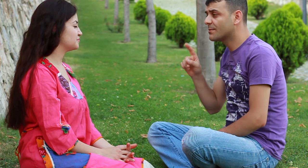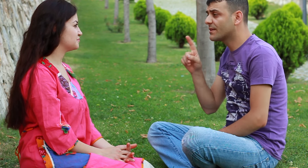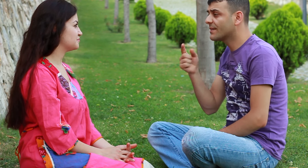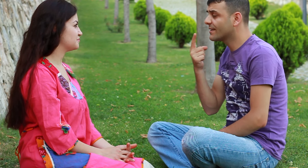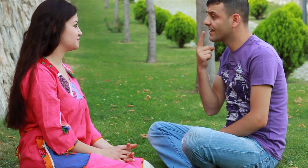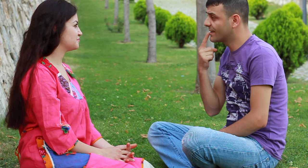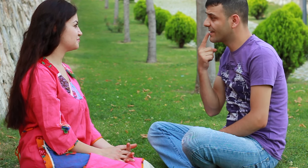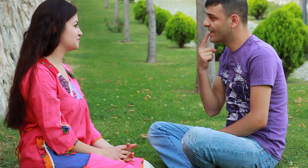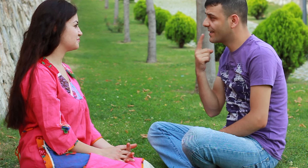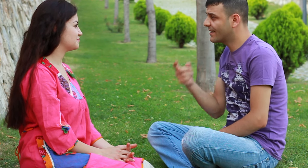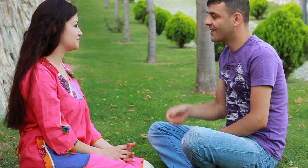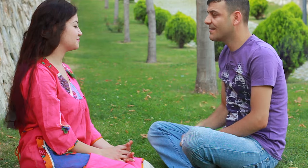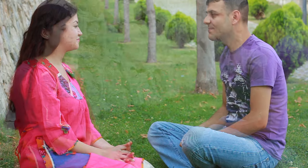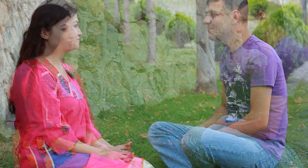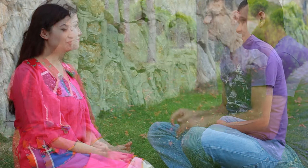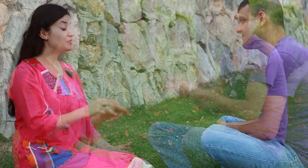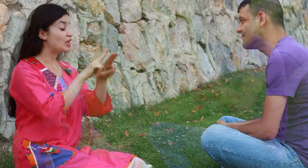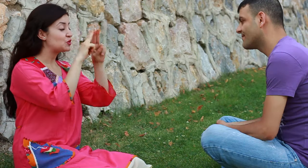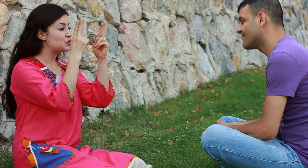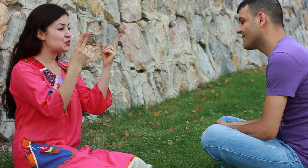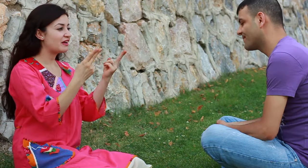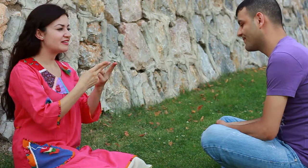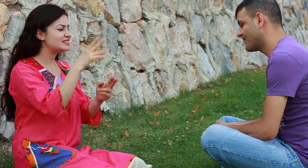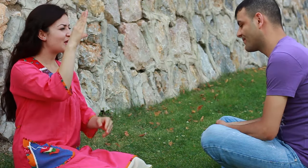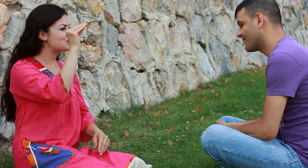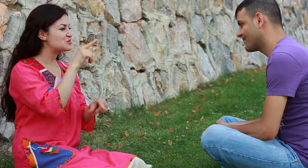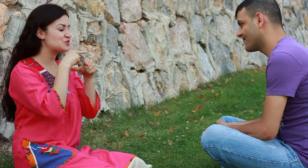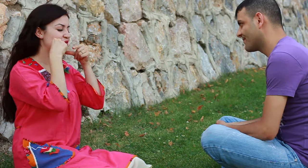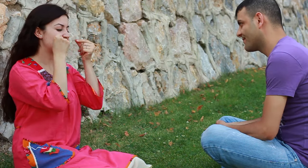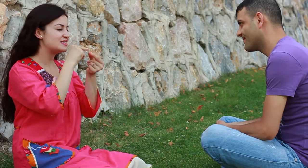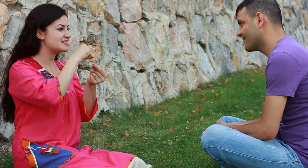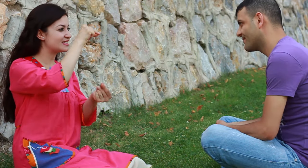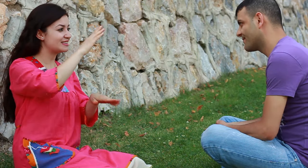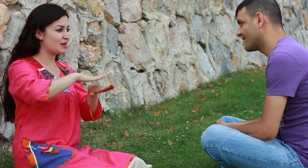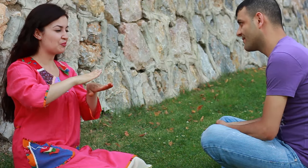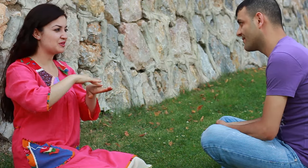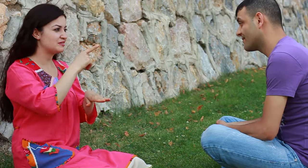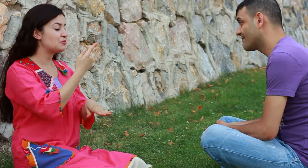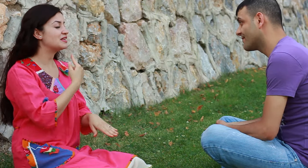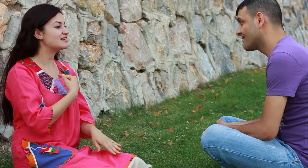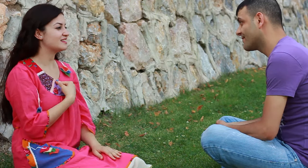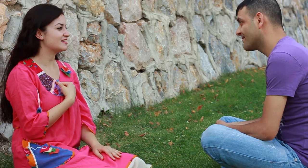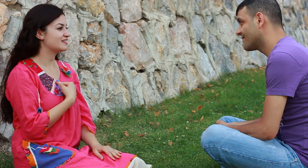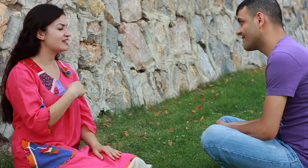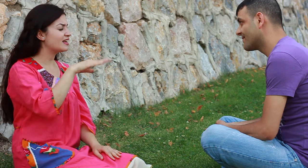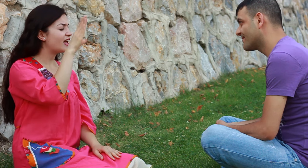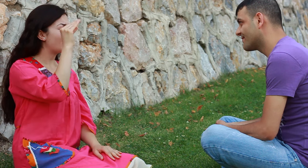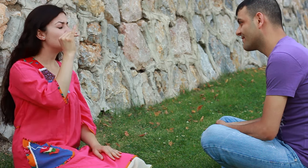dilde Dünyanın en mutlu insanı yaptın beni En